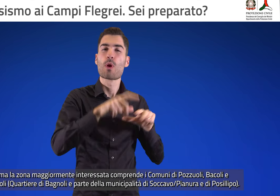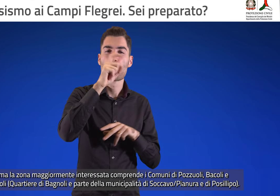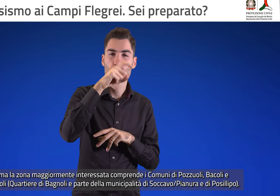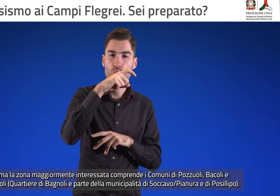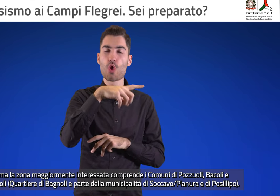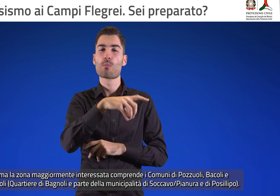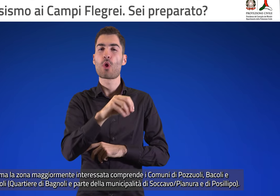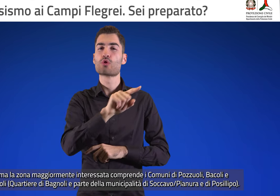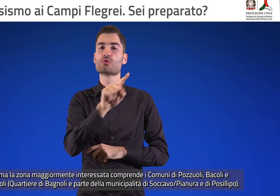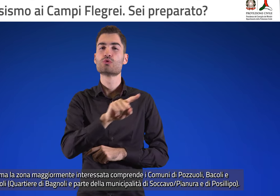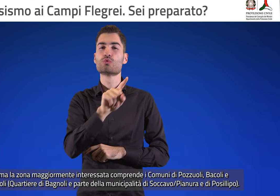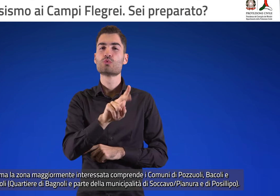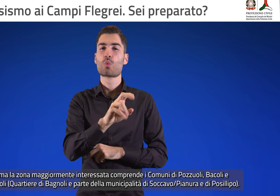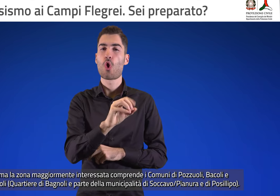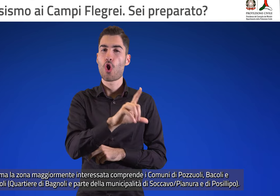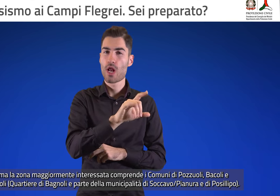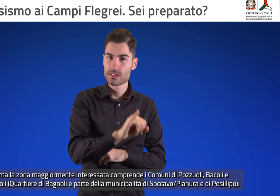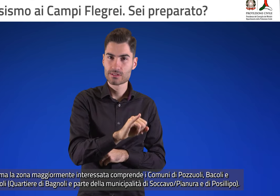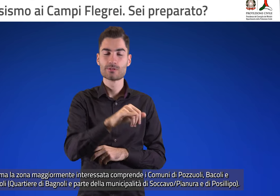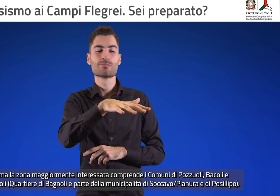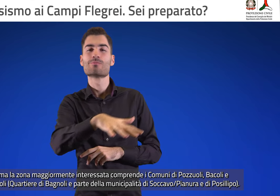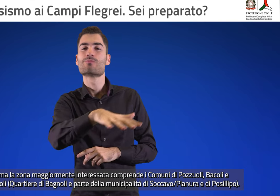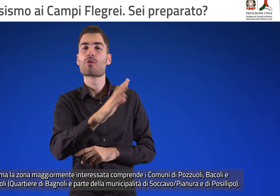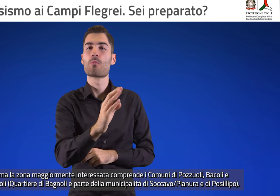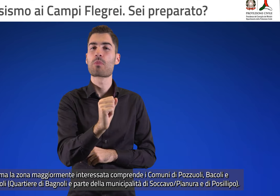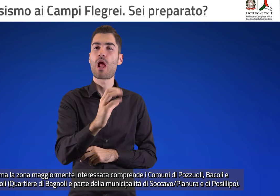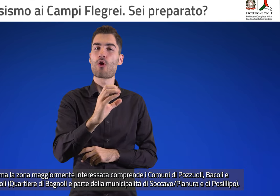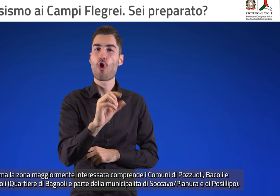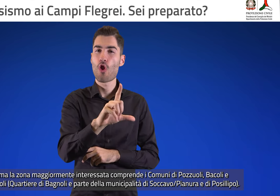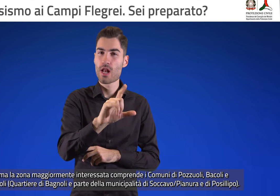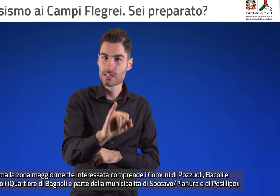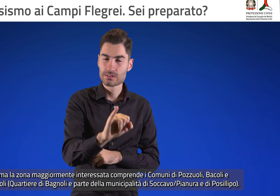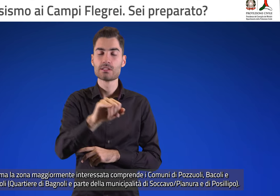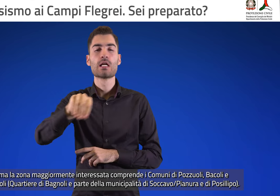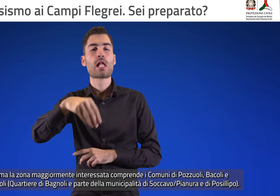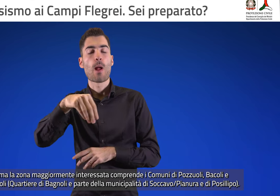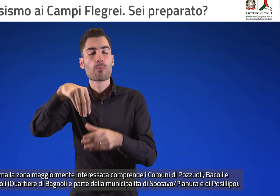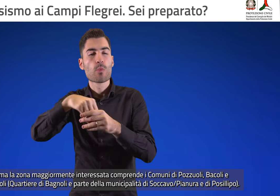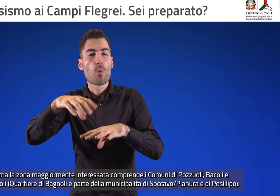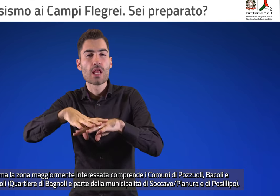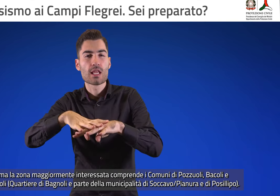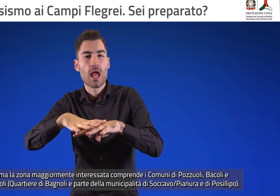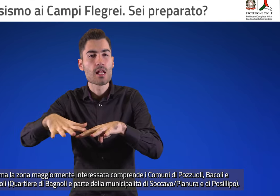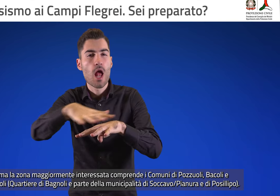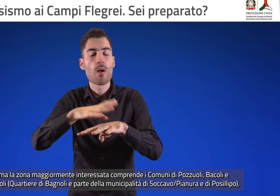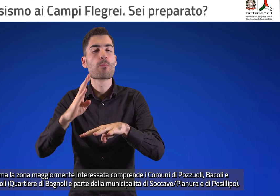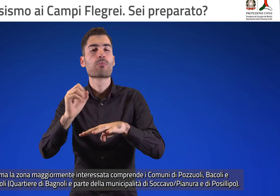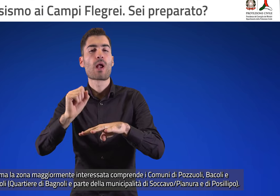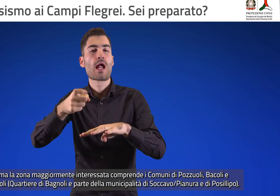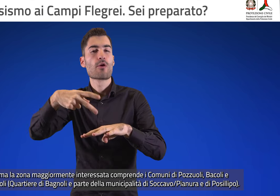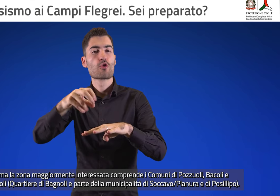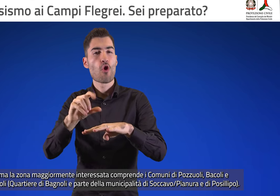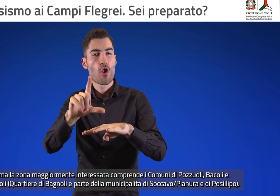maggiormente interessata comprende i comuni di Pozzuoli, Bacoli e Napoli, quartiere di